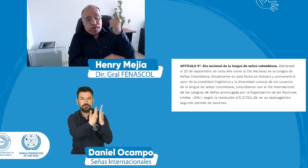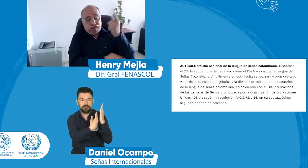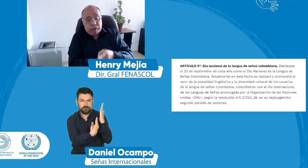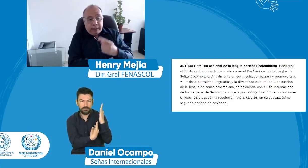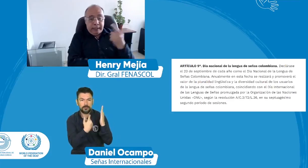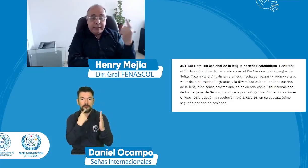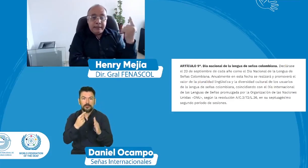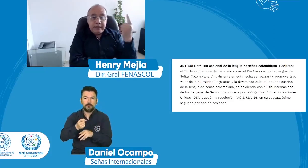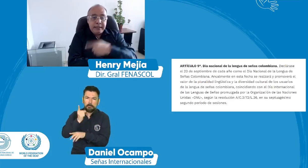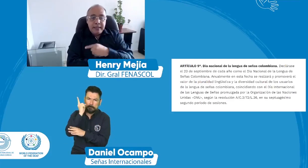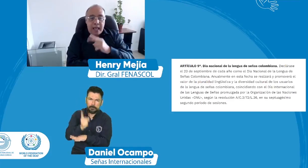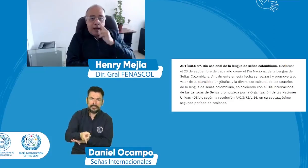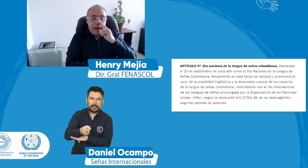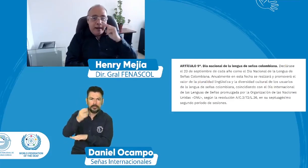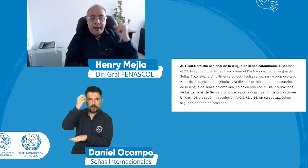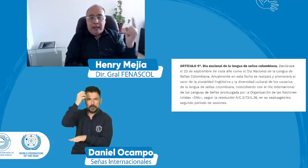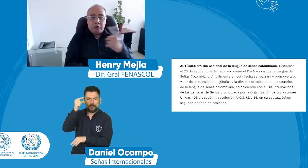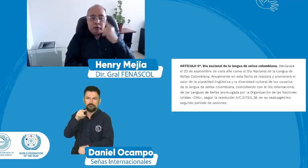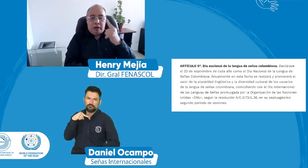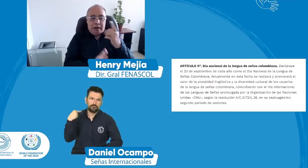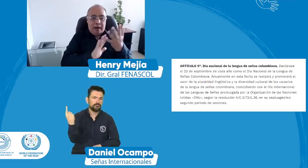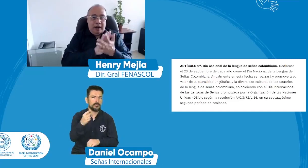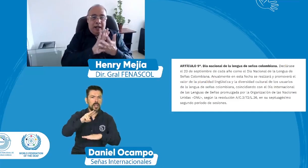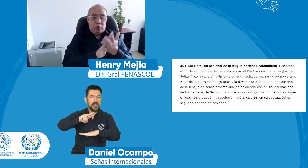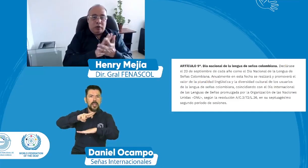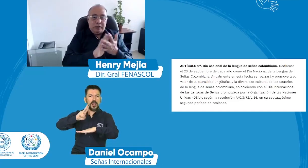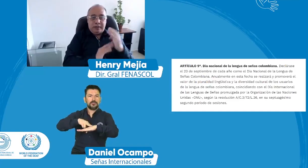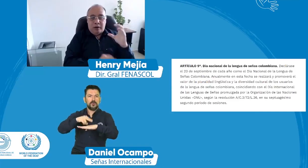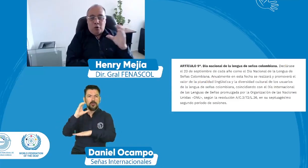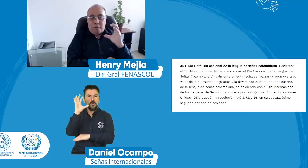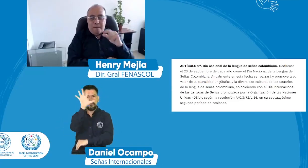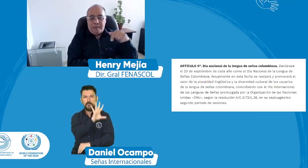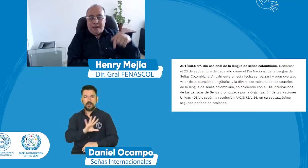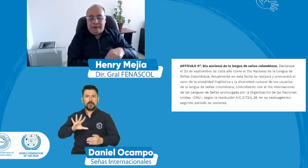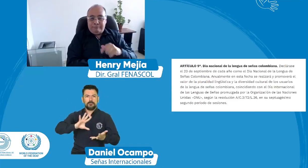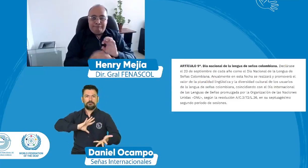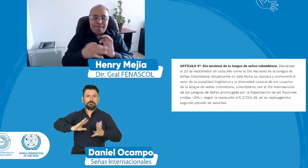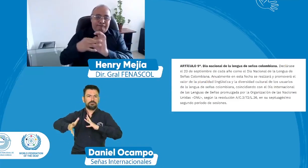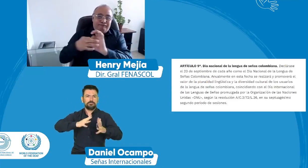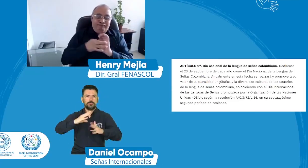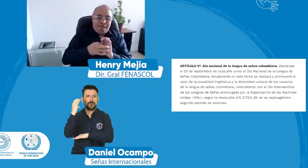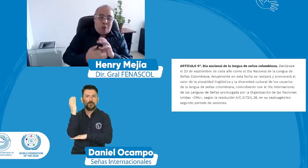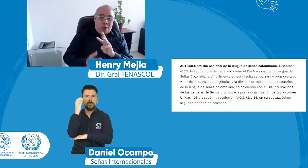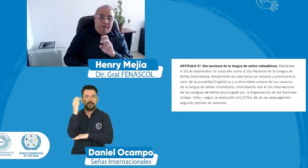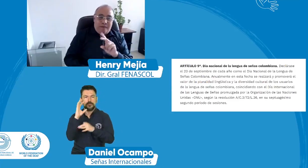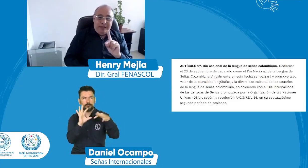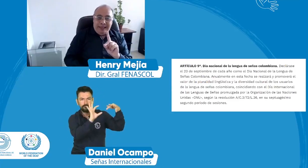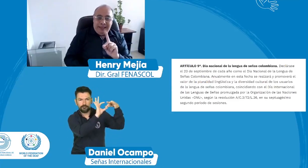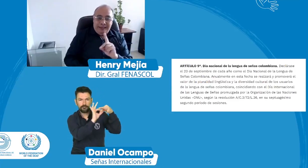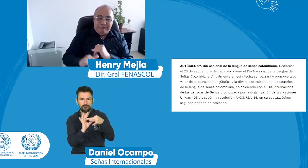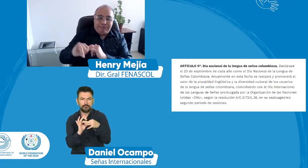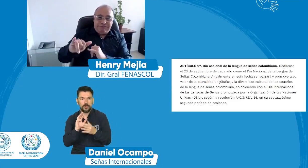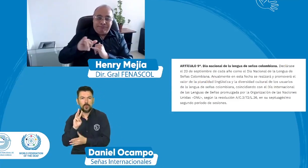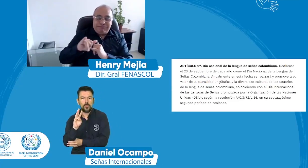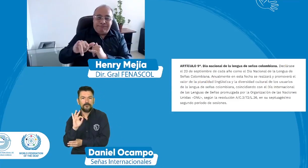esta ley da el mandato que a nivel nacional es la celebración de la lengua de señas colombiana